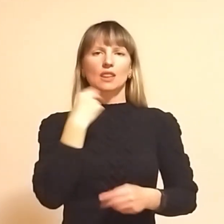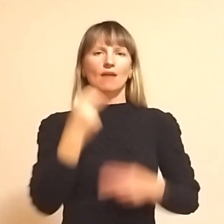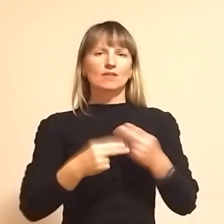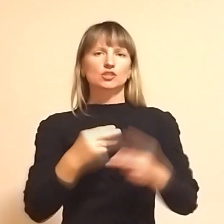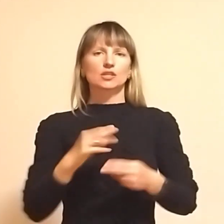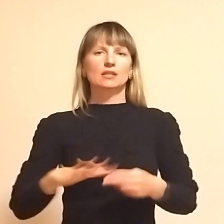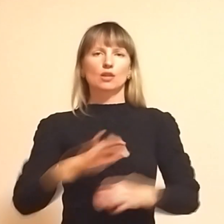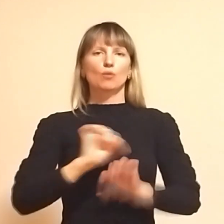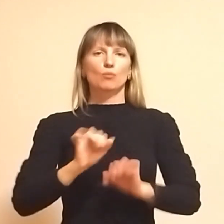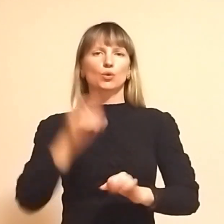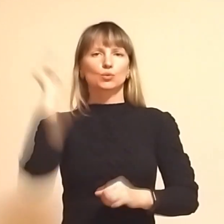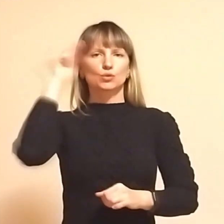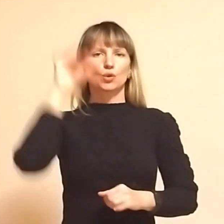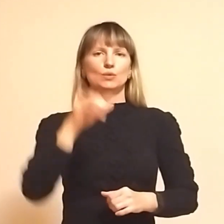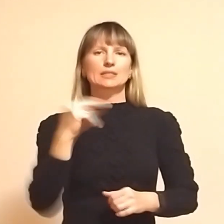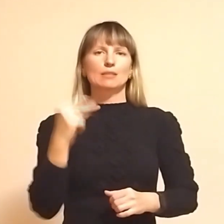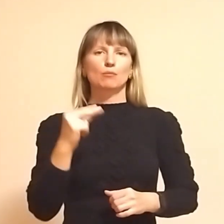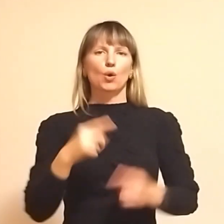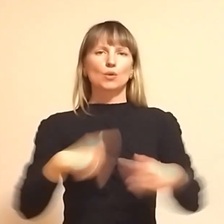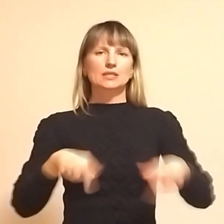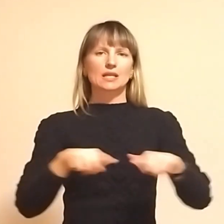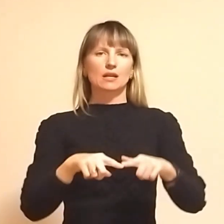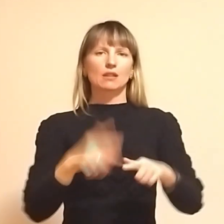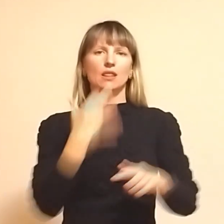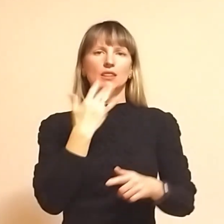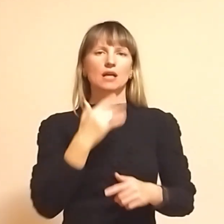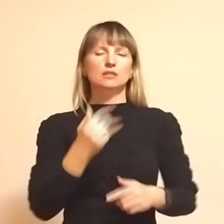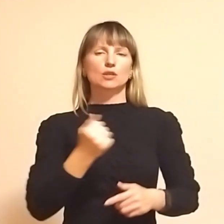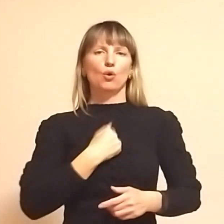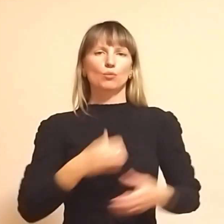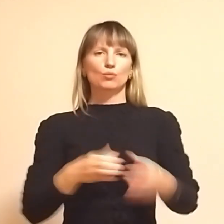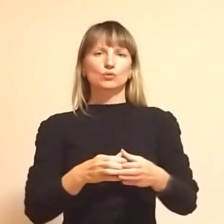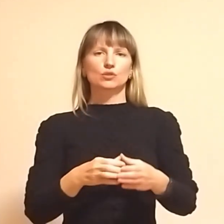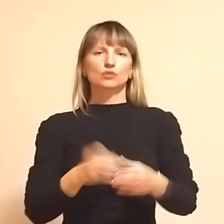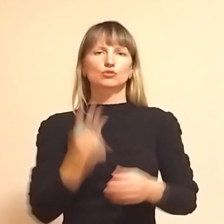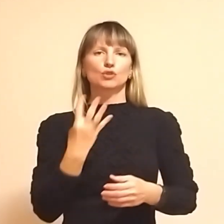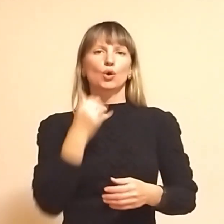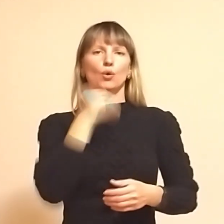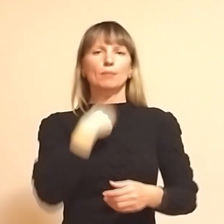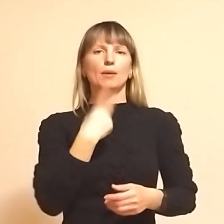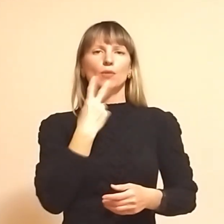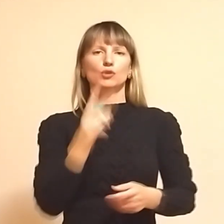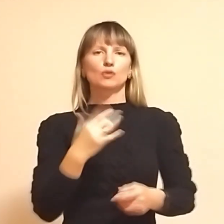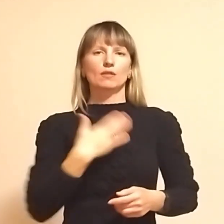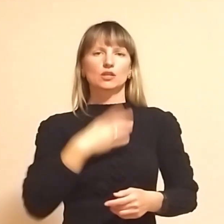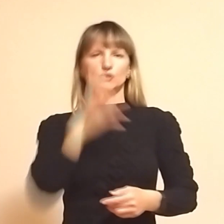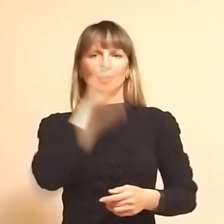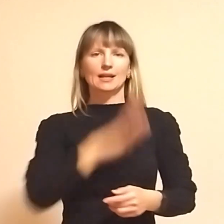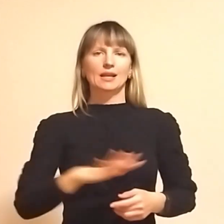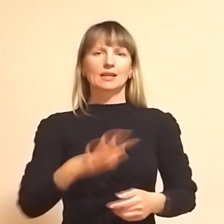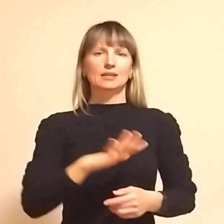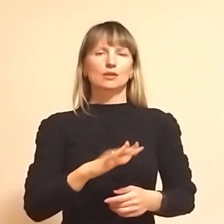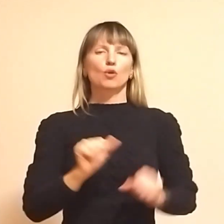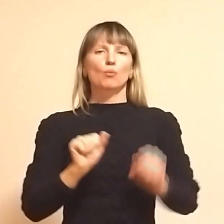стероборони опановував у Запорізькому осередку Нацкорпусу. З 2014 року ми побачили, що в нашій країні можуть